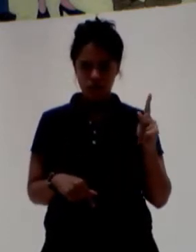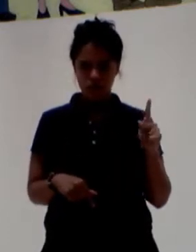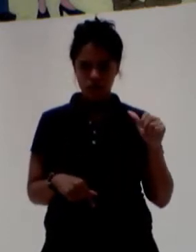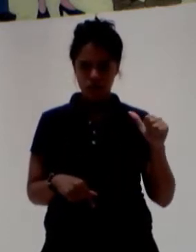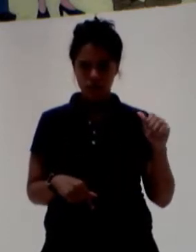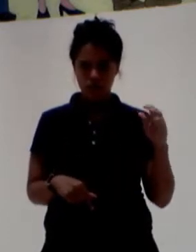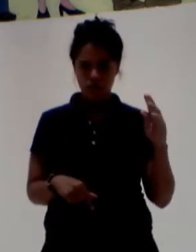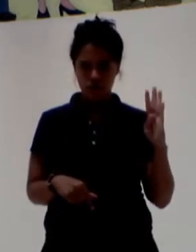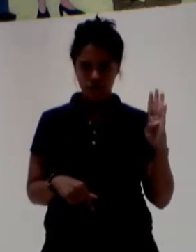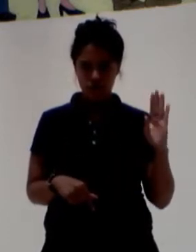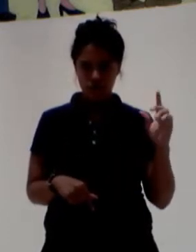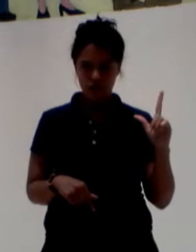No pudo,